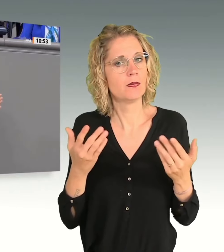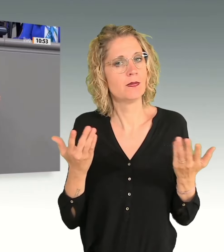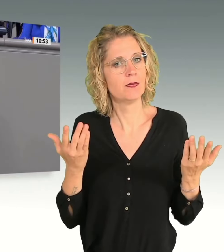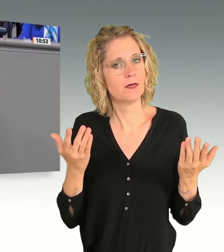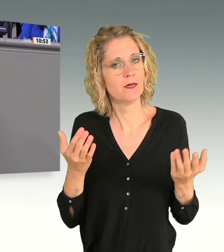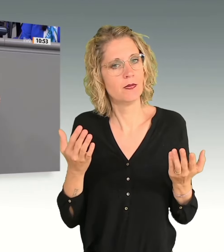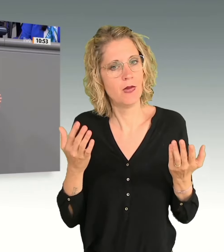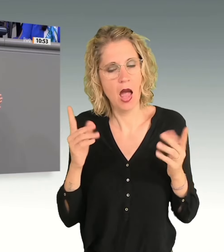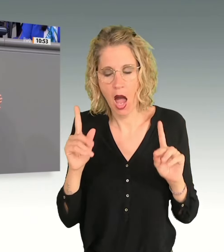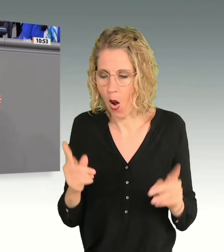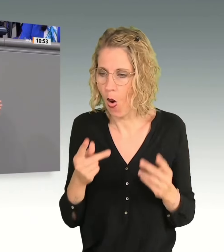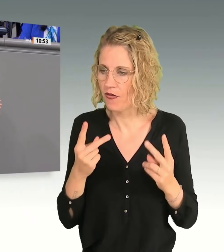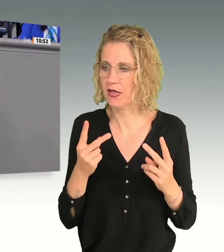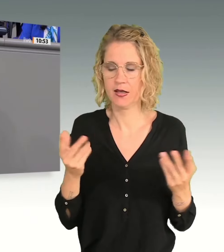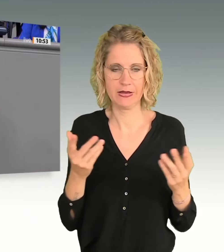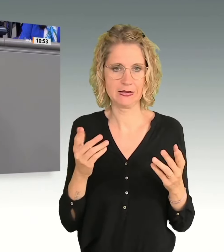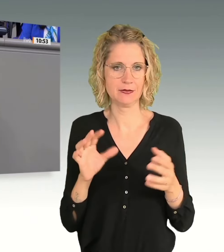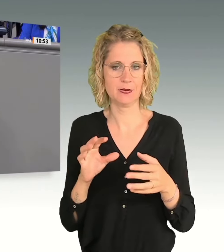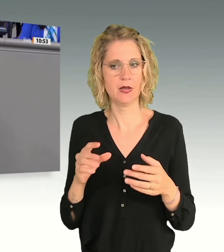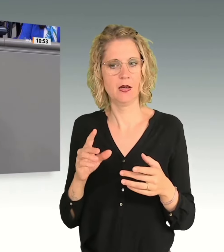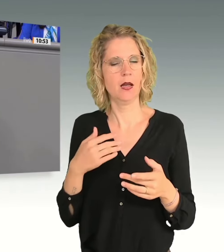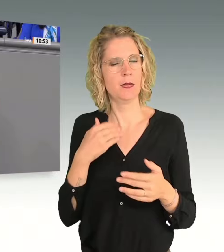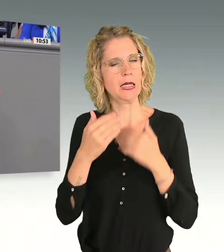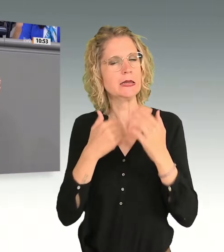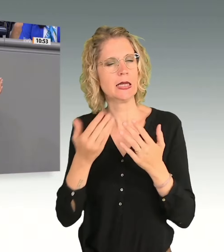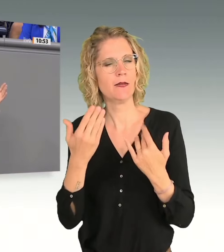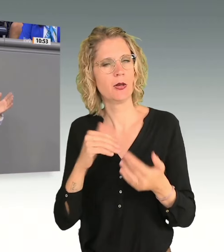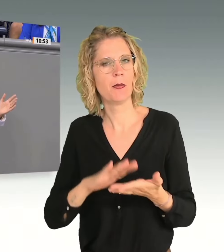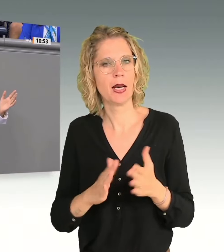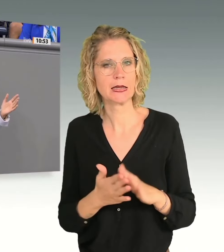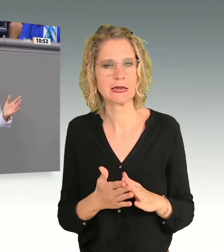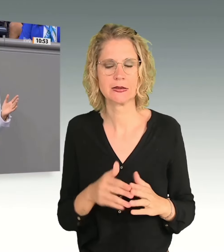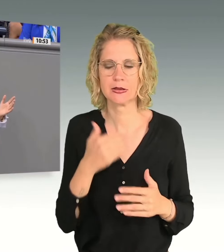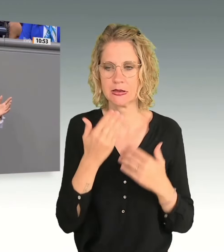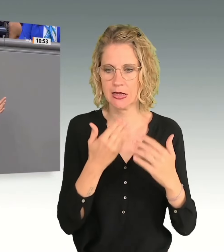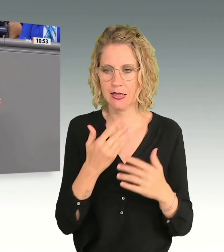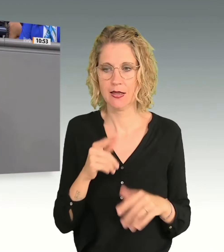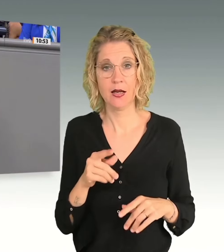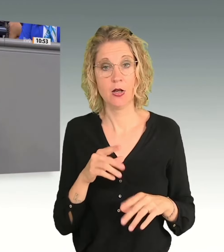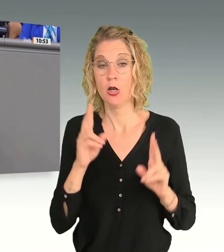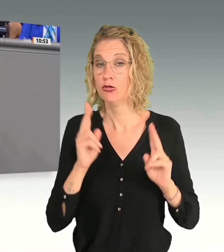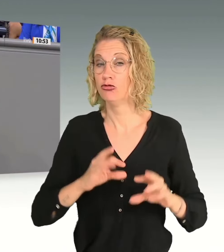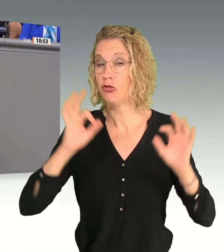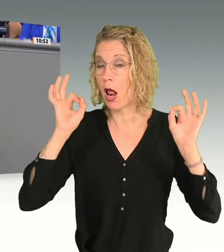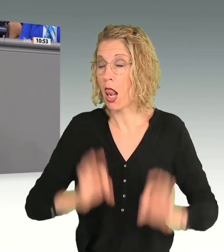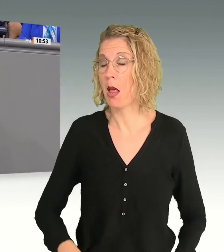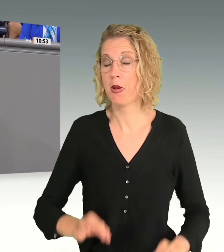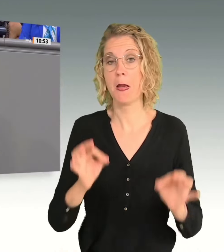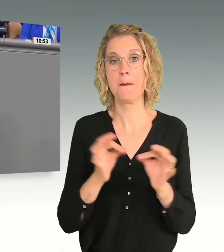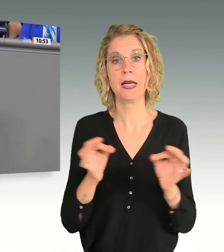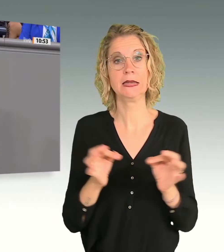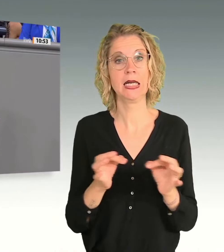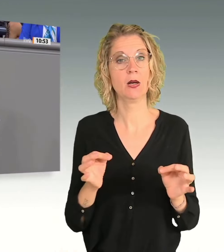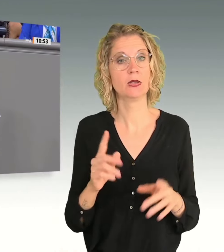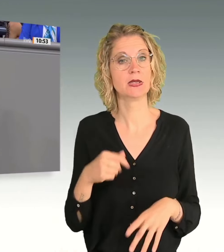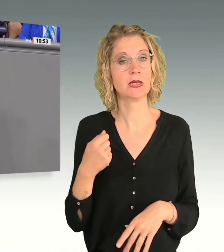aus der Praxis berichten, ein Großteil dieser schrecklichen Beziehungstaten, jeder von uns, der die hört